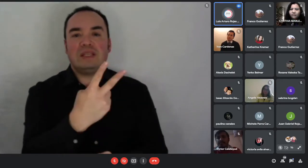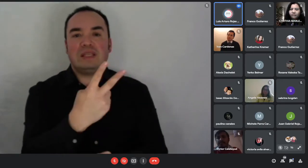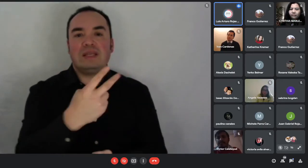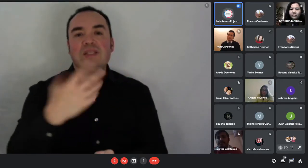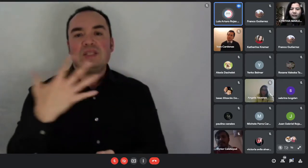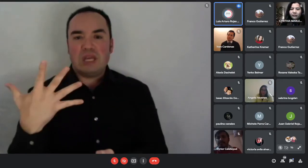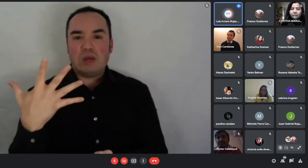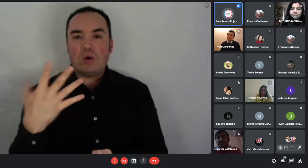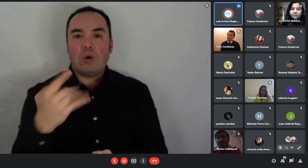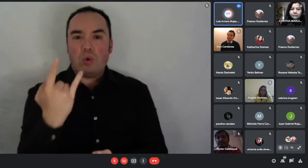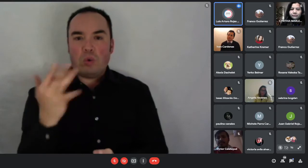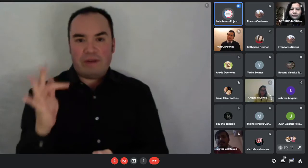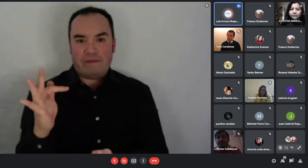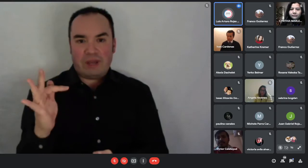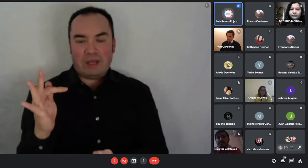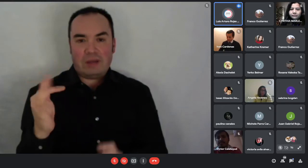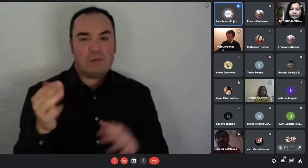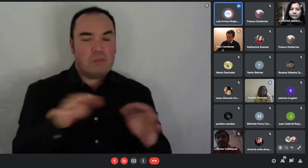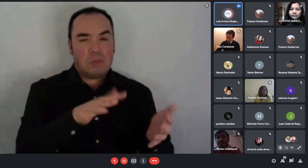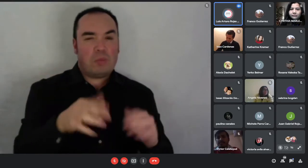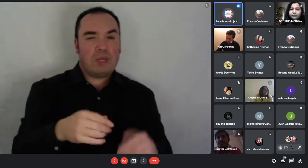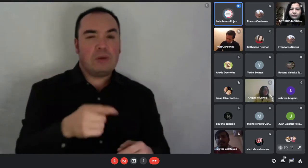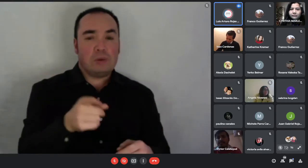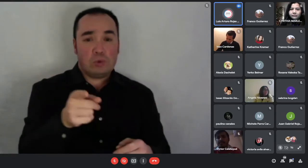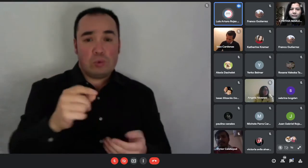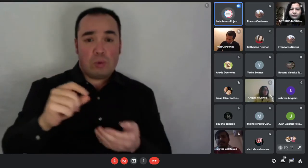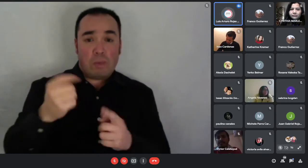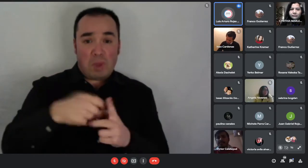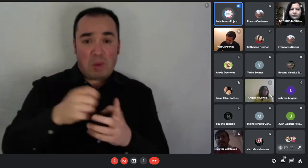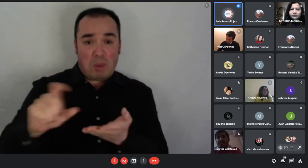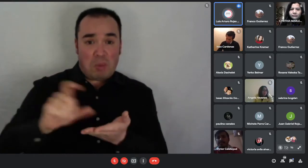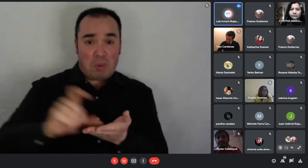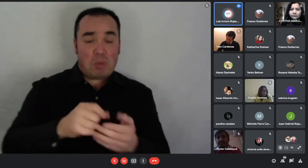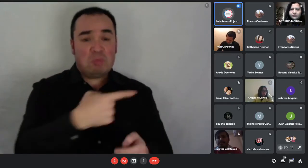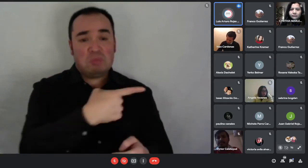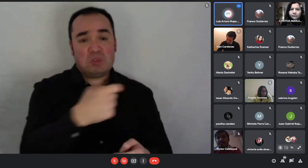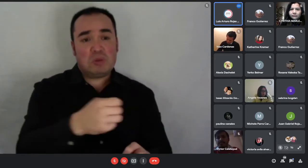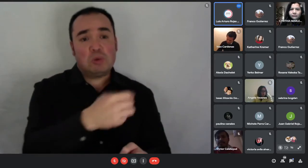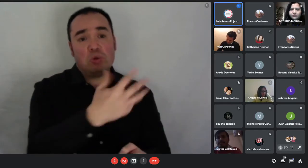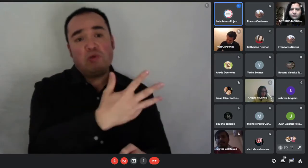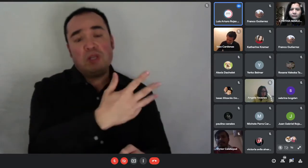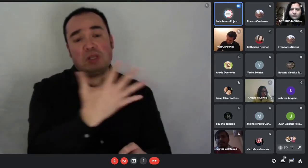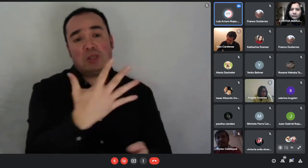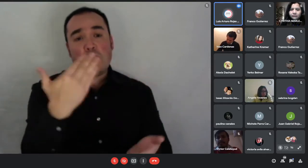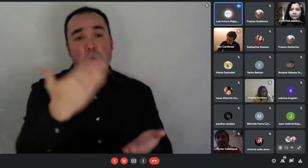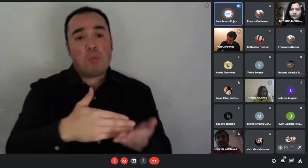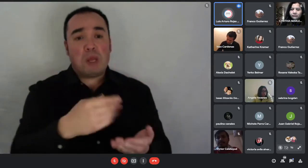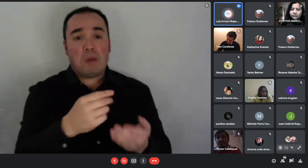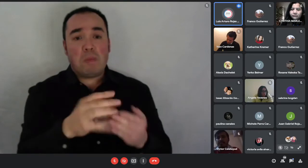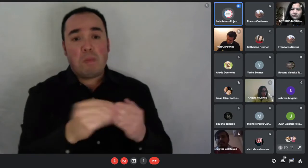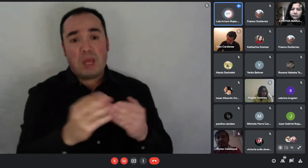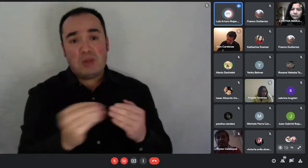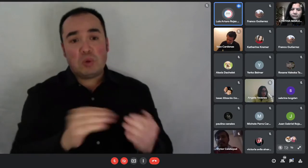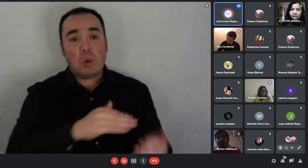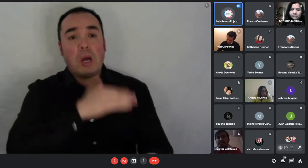mil pesos aproximadamente hasta un máximo de 25 unidades de fomento que debería estar bordeando los